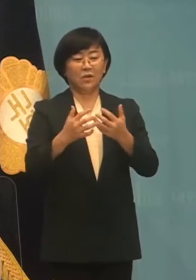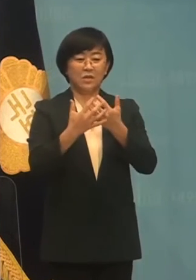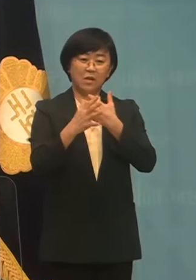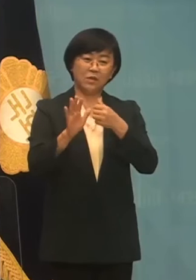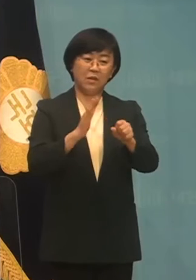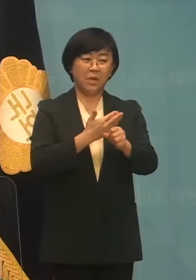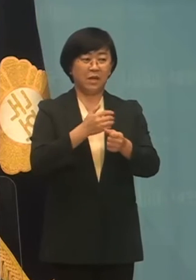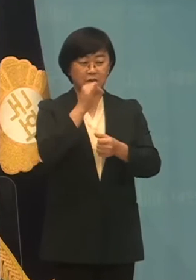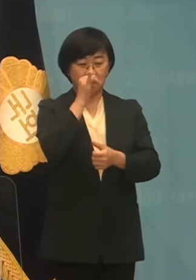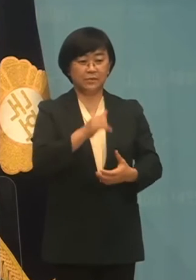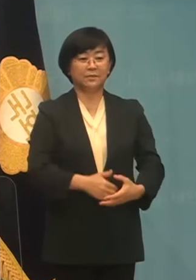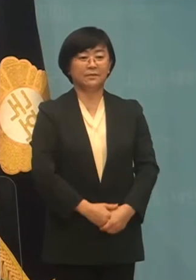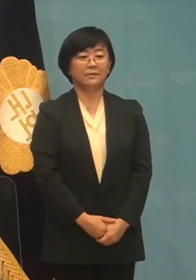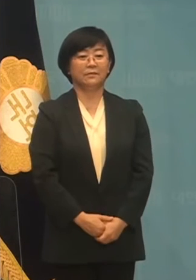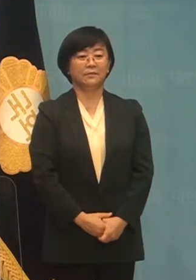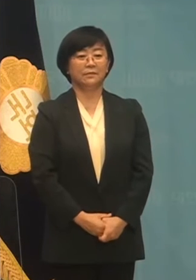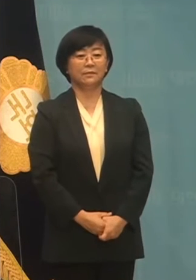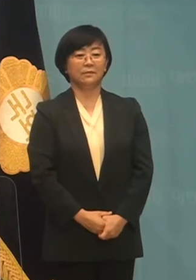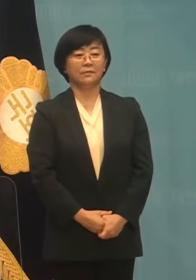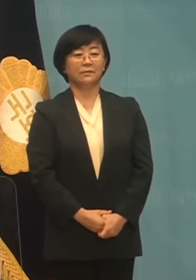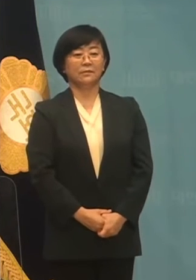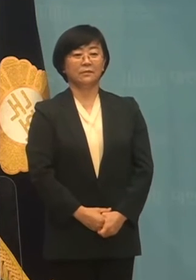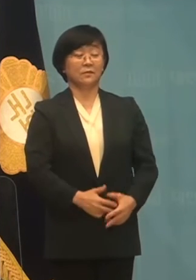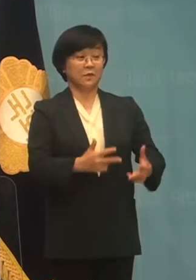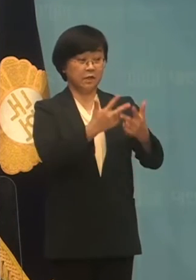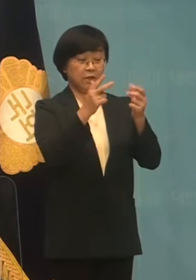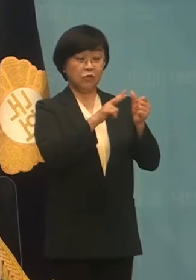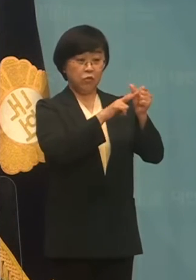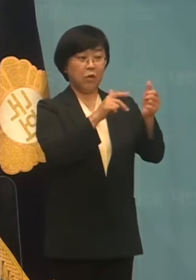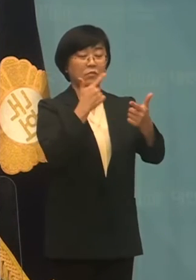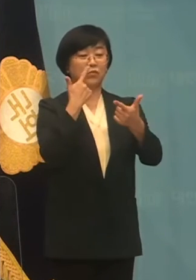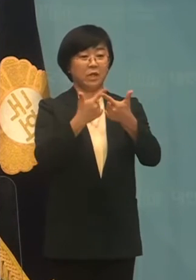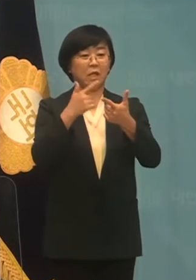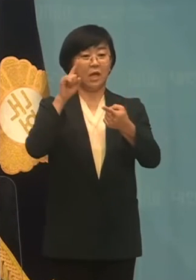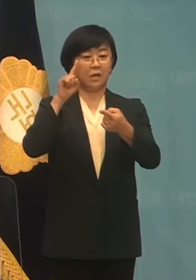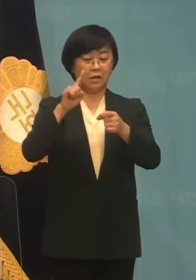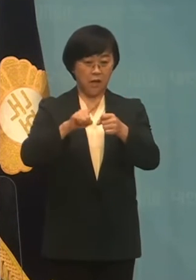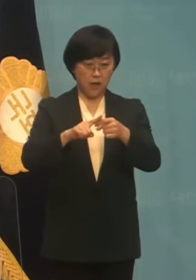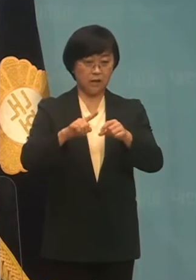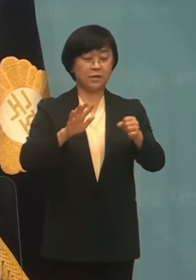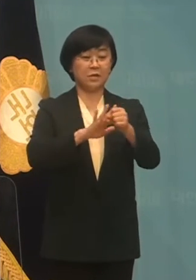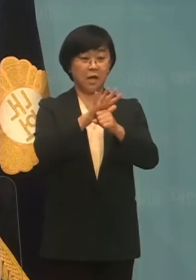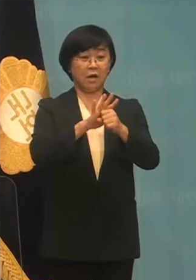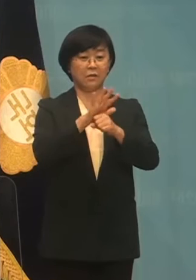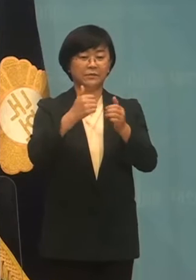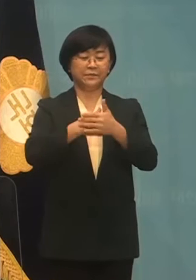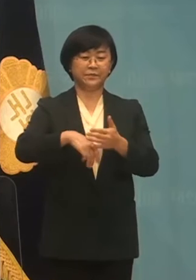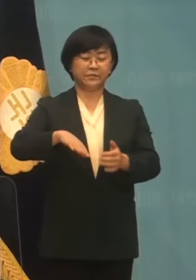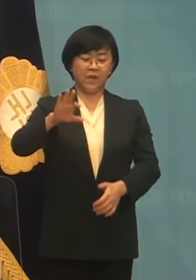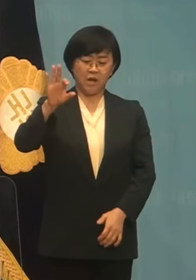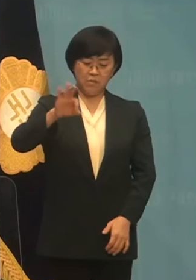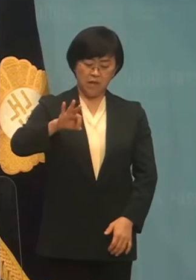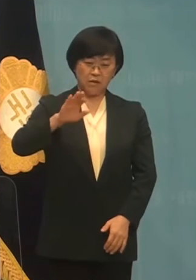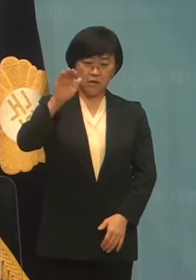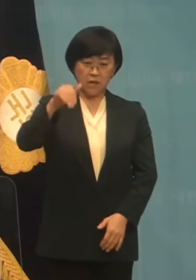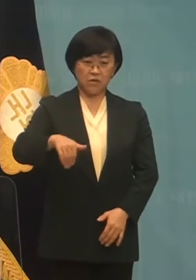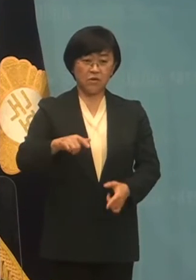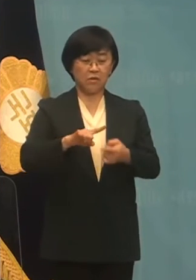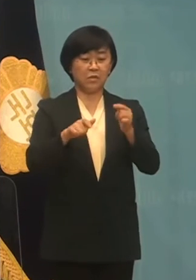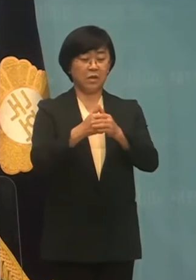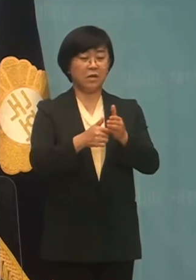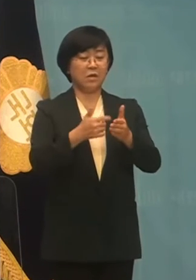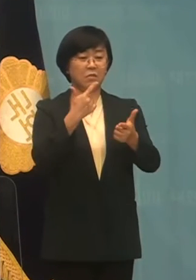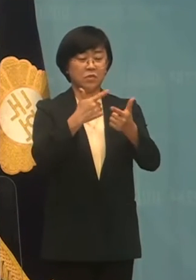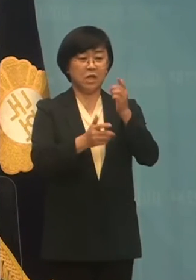무리에 몰두하고 있습니다. 이재명 후보의 부산에 대한 애정을 비하로 왜곡한 동세, 부산